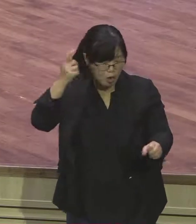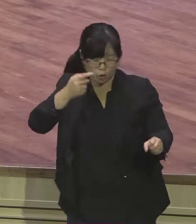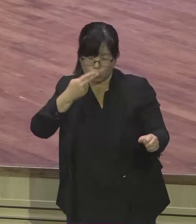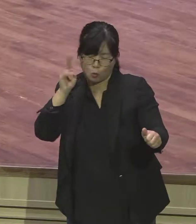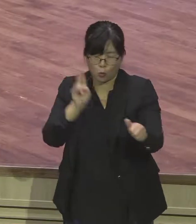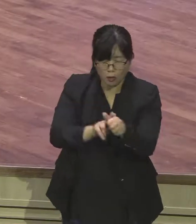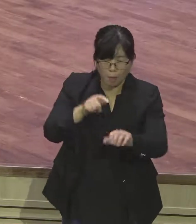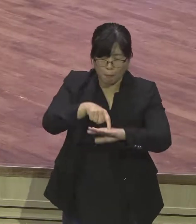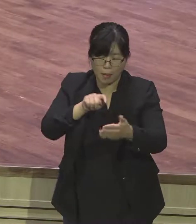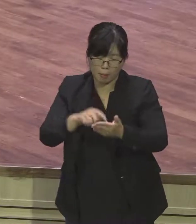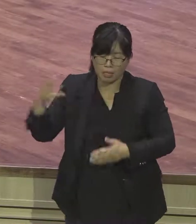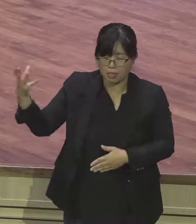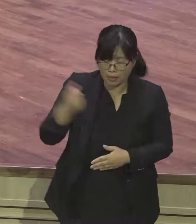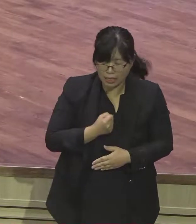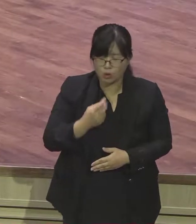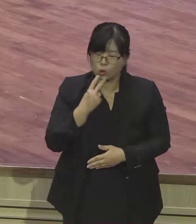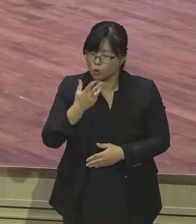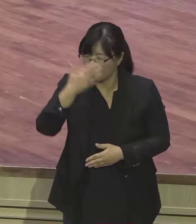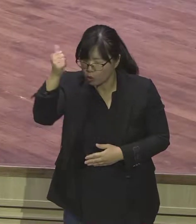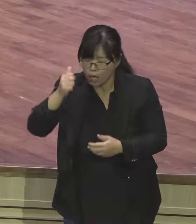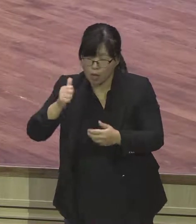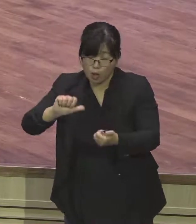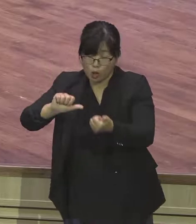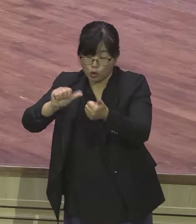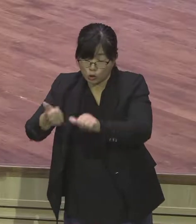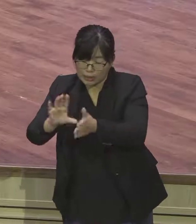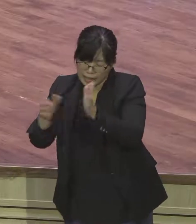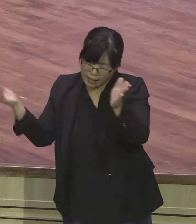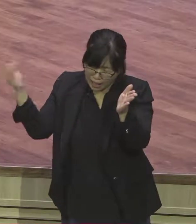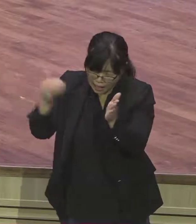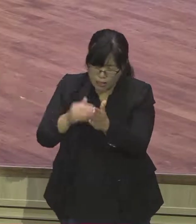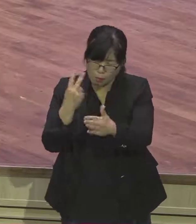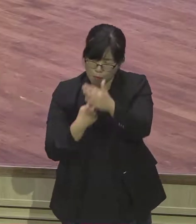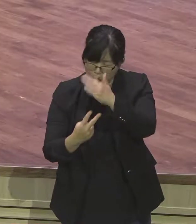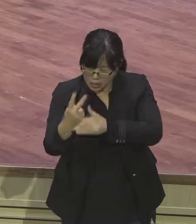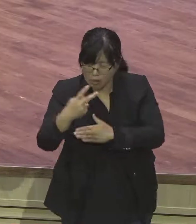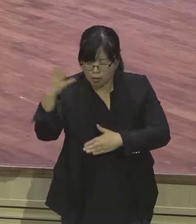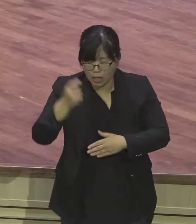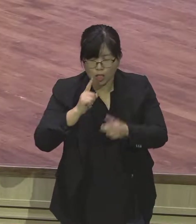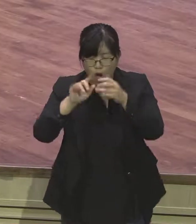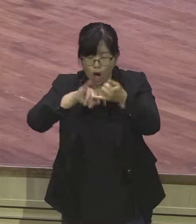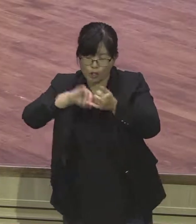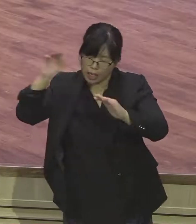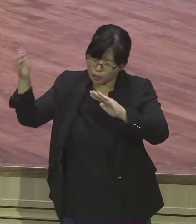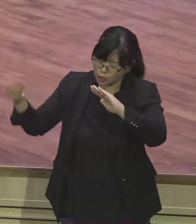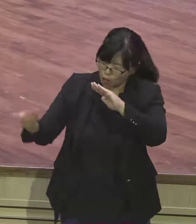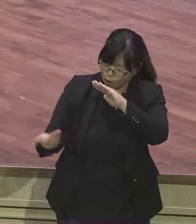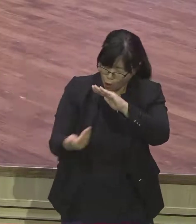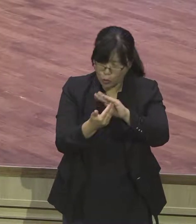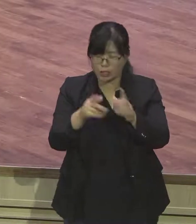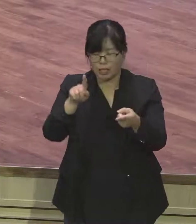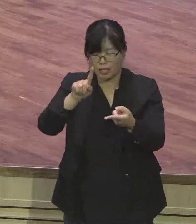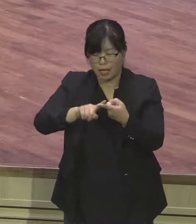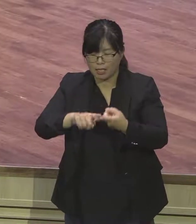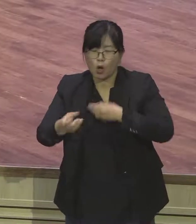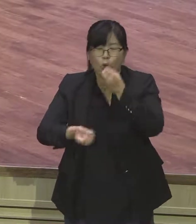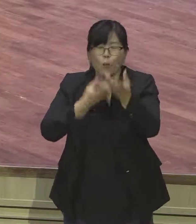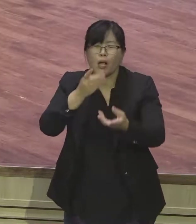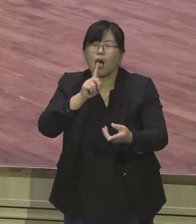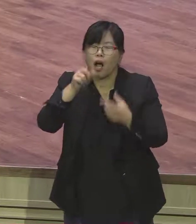죽었어도 참으로 그 장롱열 통해서도 은약 성취의 어마어마한 비전을 보여주었는데 모든 성도들이 은약